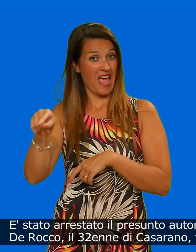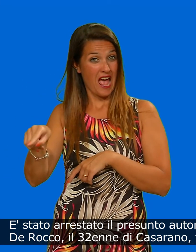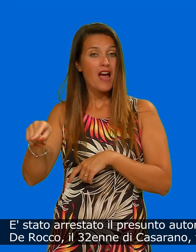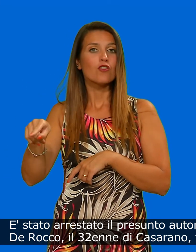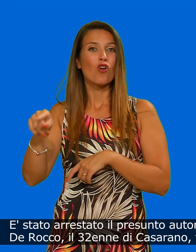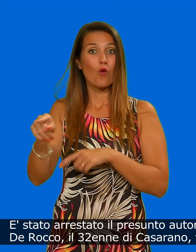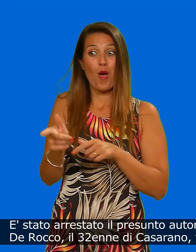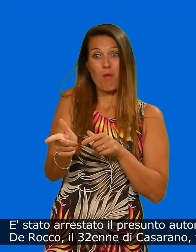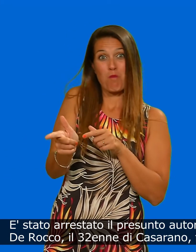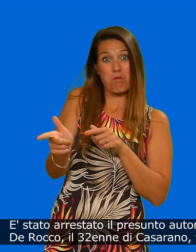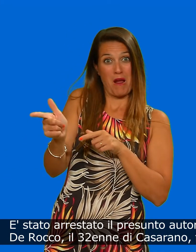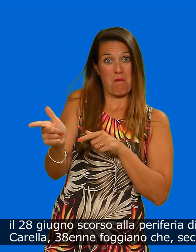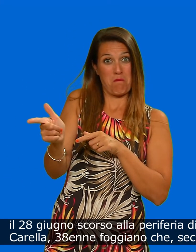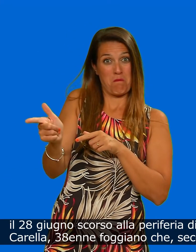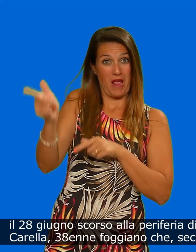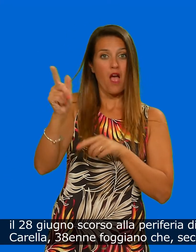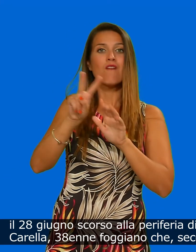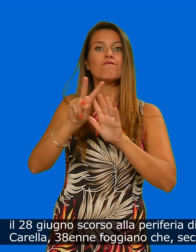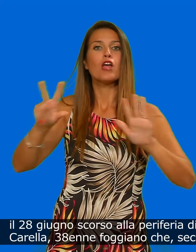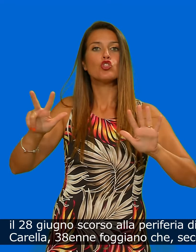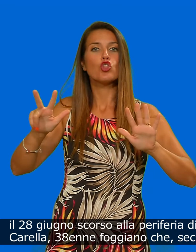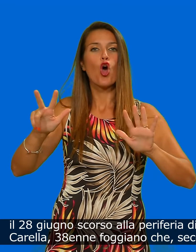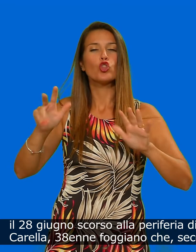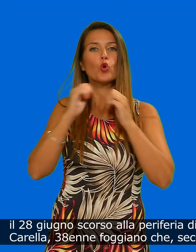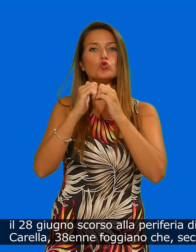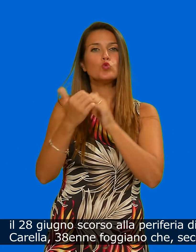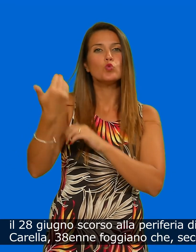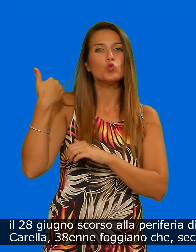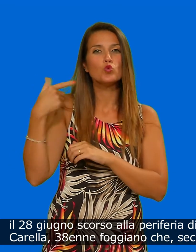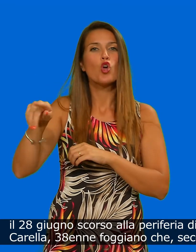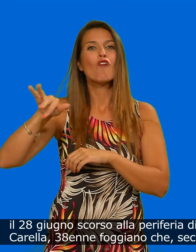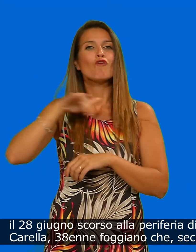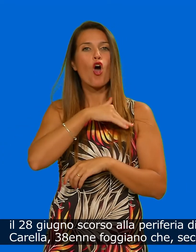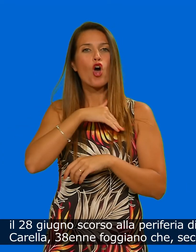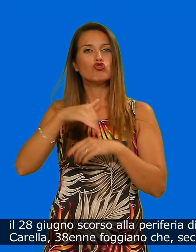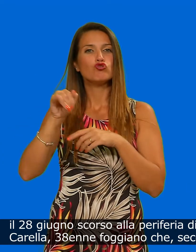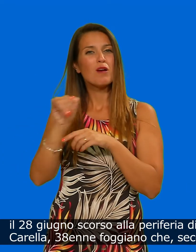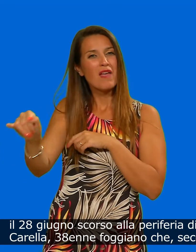freddato a colpi di fucile il 28 giugno scorso alla periferia di Foggia.